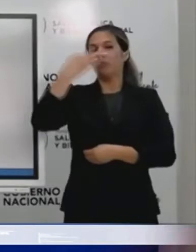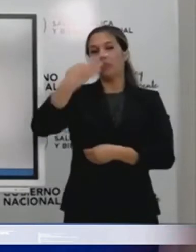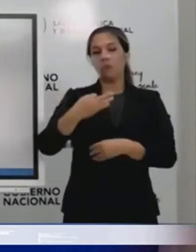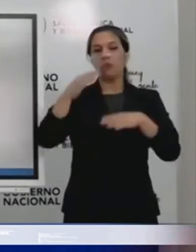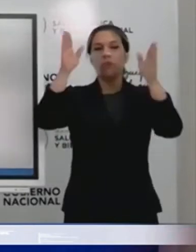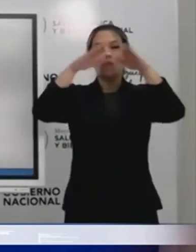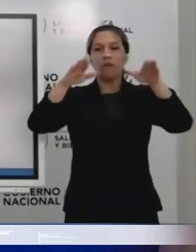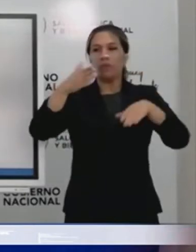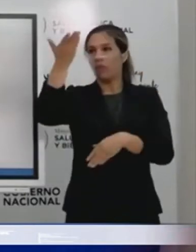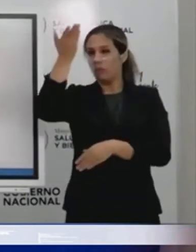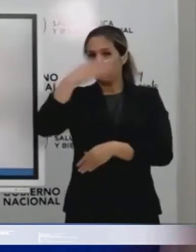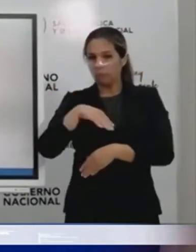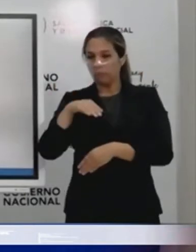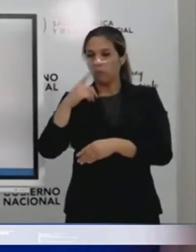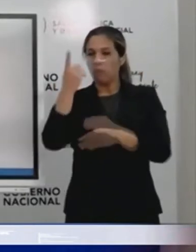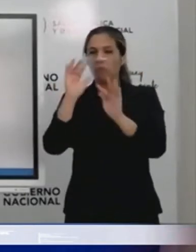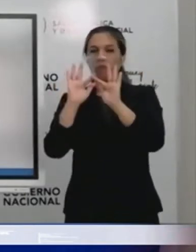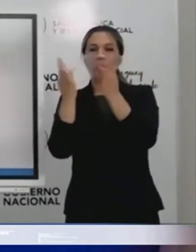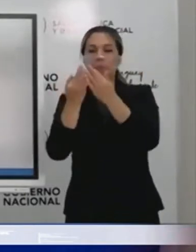poder estar presente.